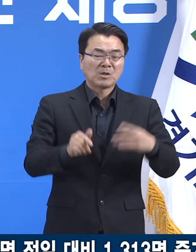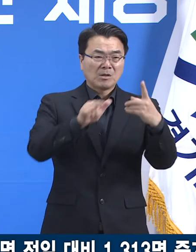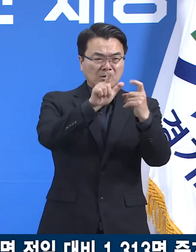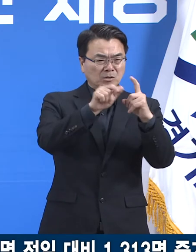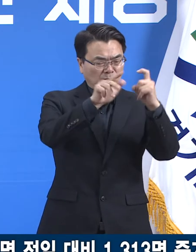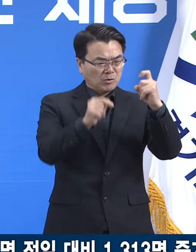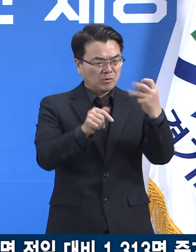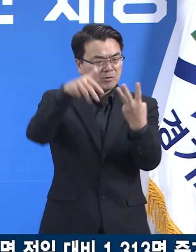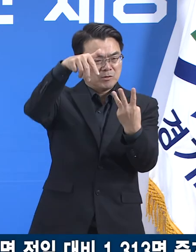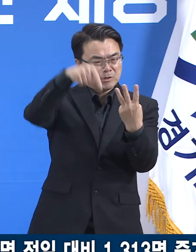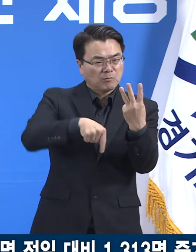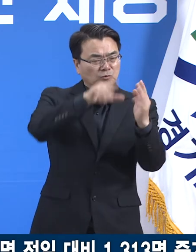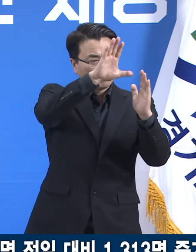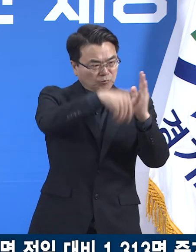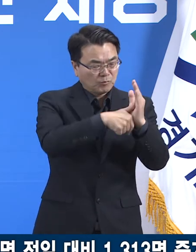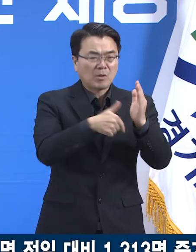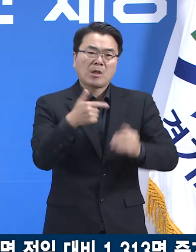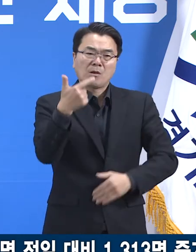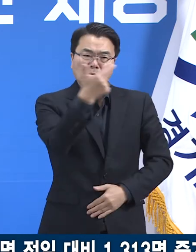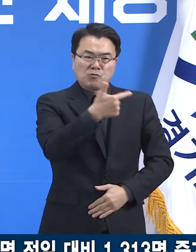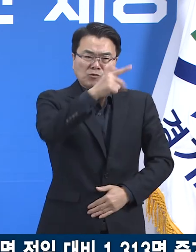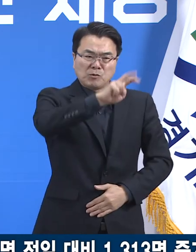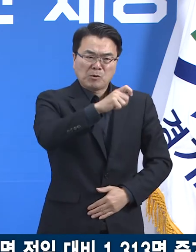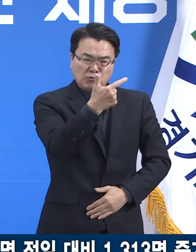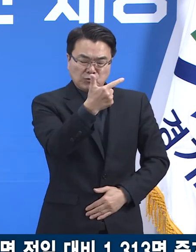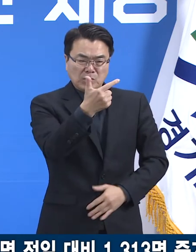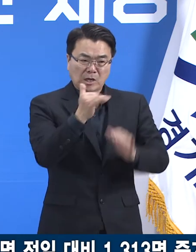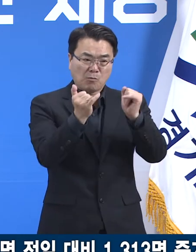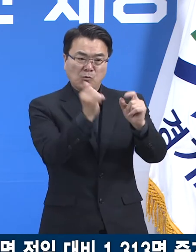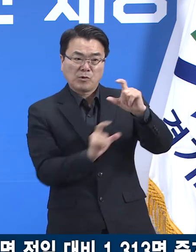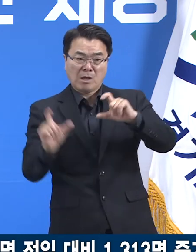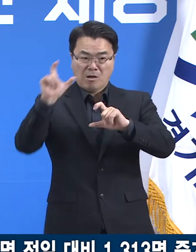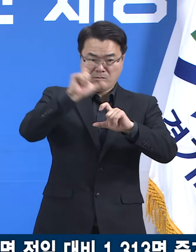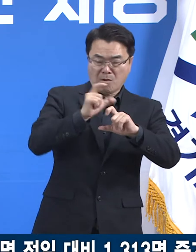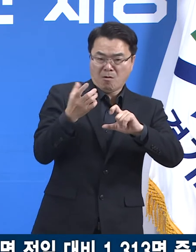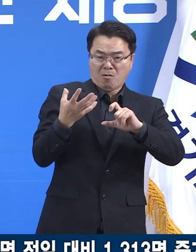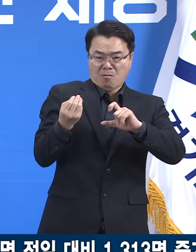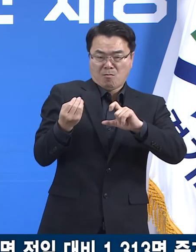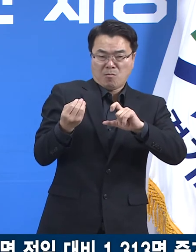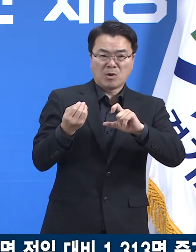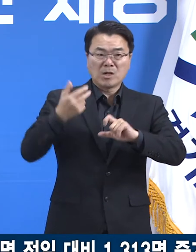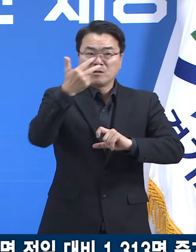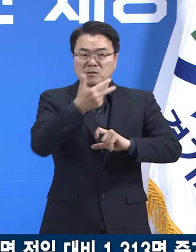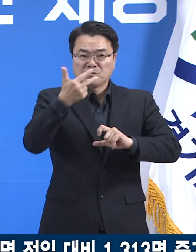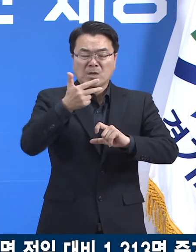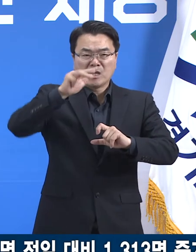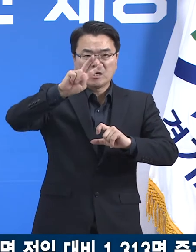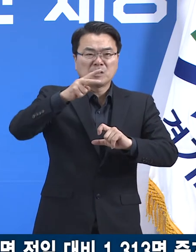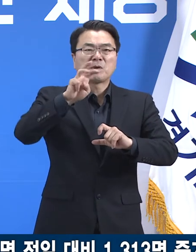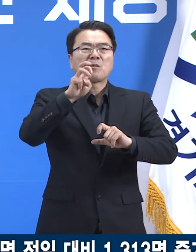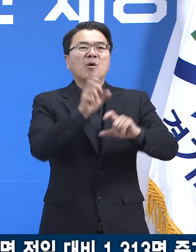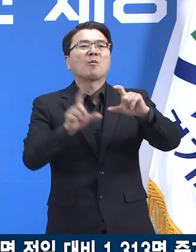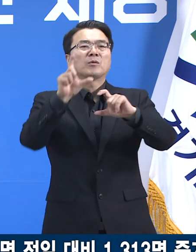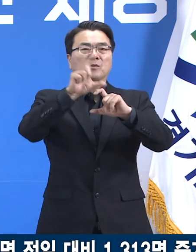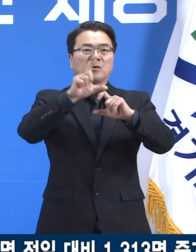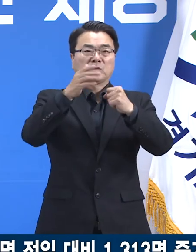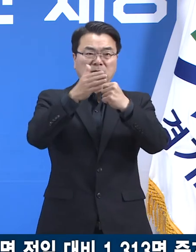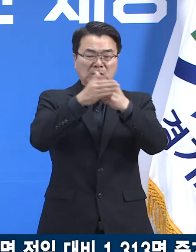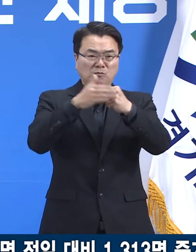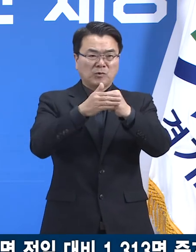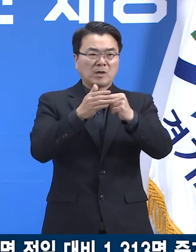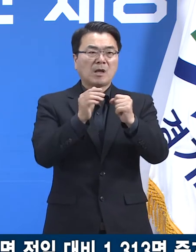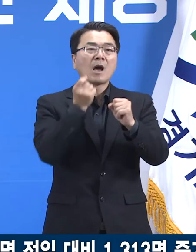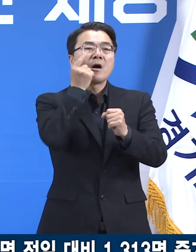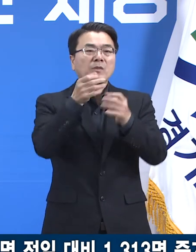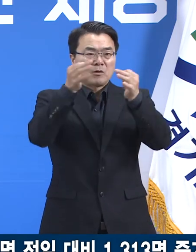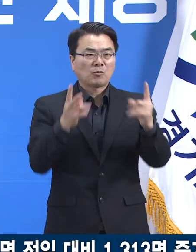3주 차에 6,026명 대비 도내 신규 확진자는 7,236명 증가하여 한